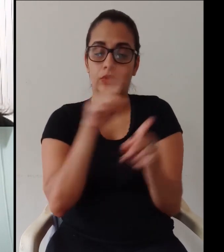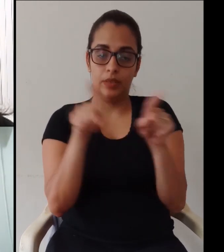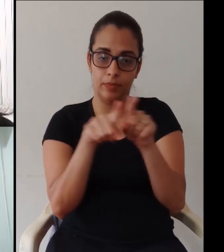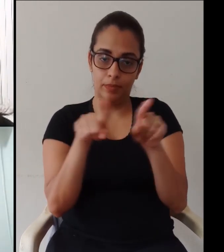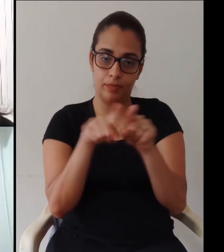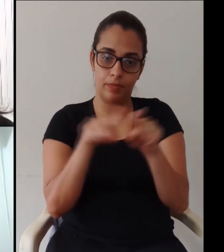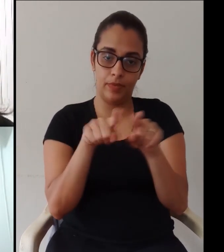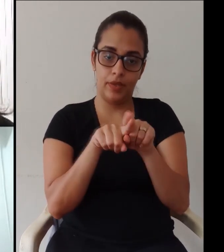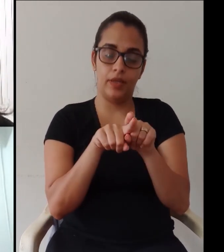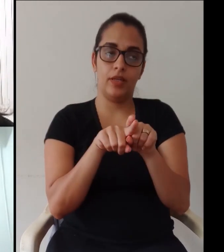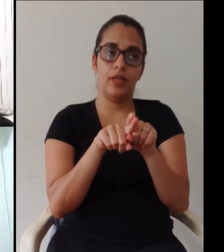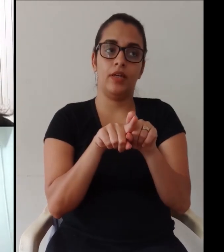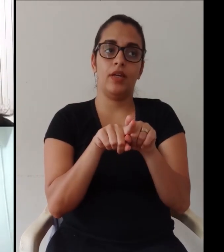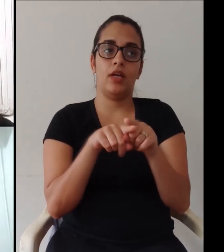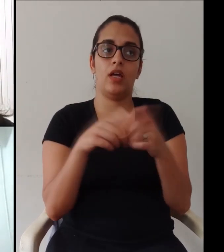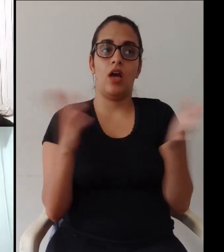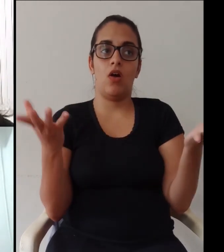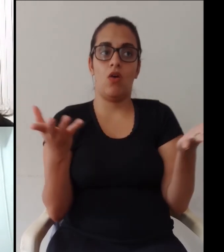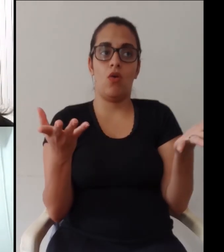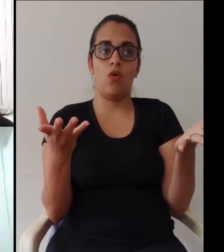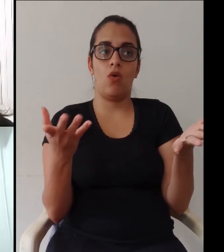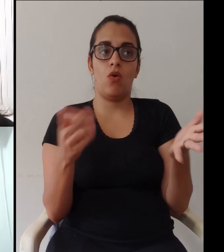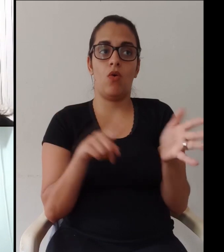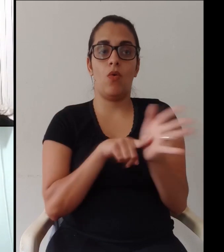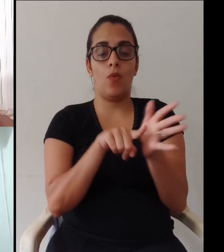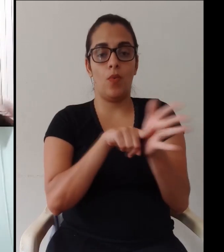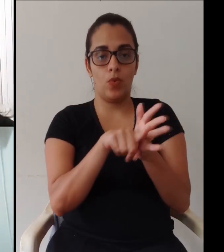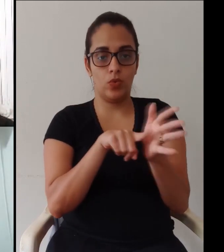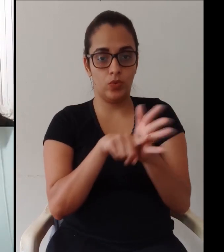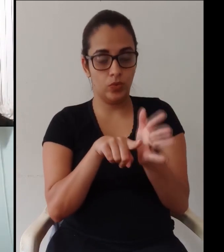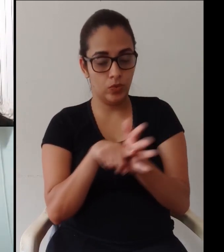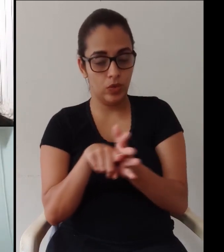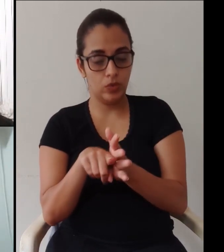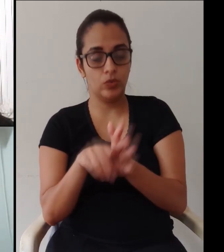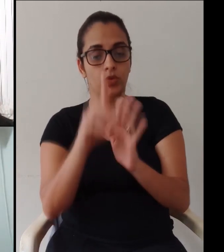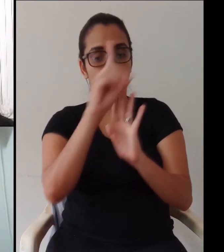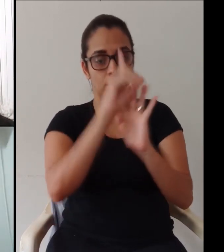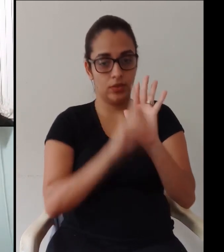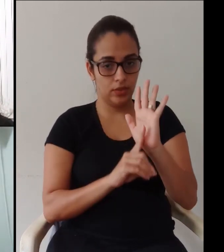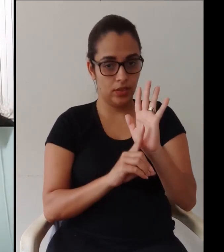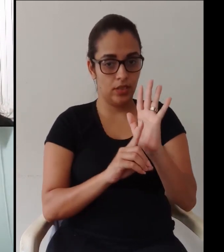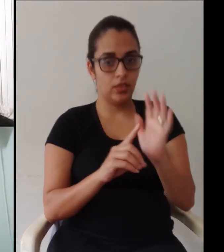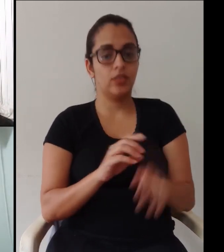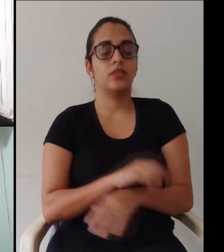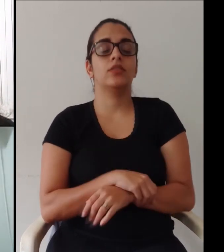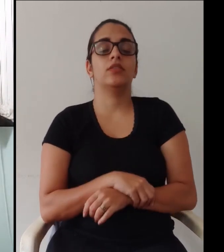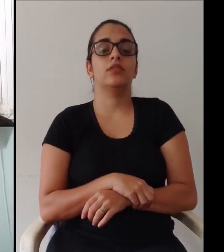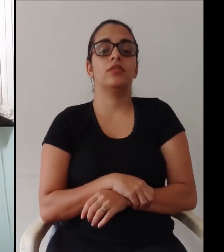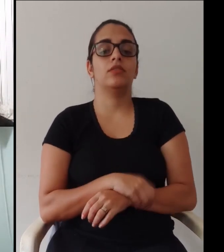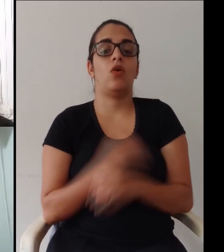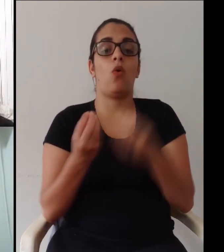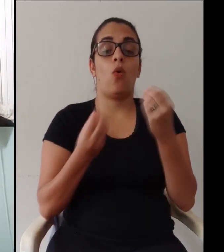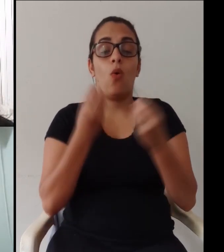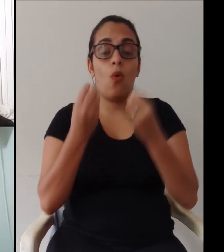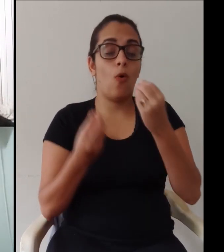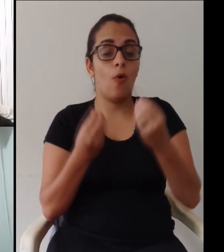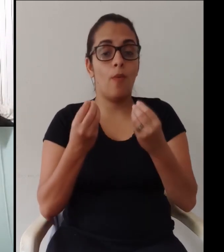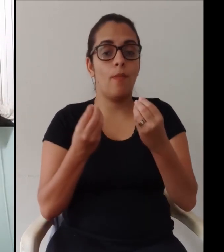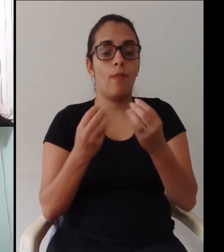motivo de existir a gente fez a pesquisa com os alunos e os alunos que eram viados a gente fez agora a